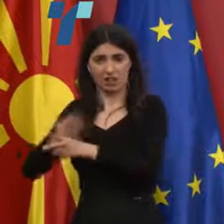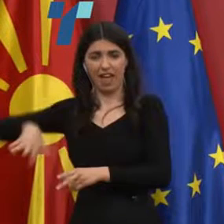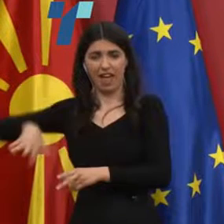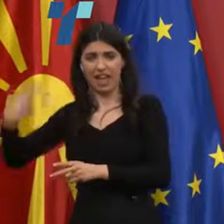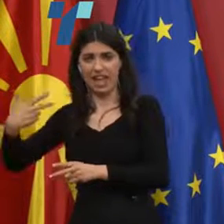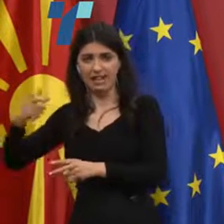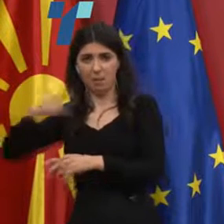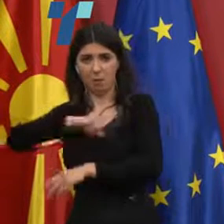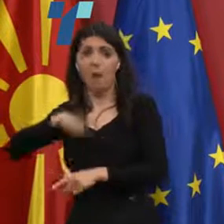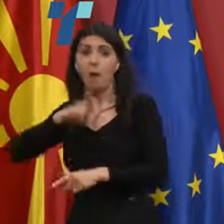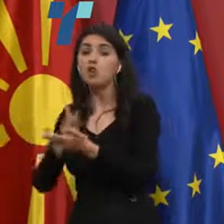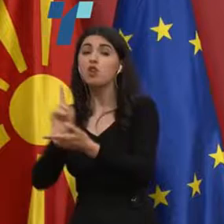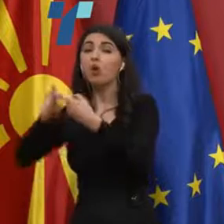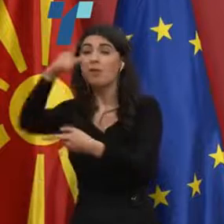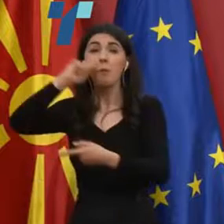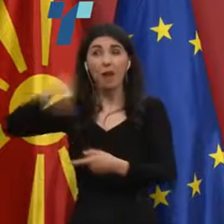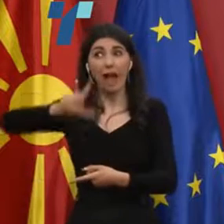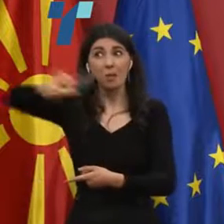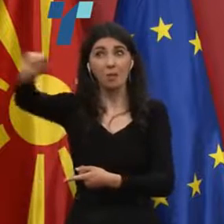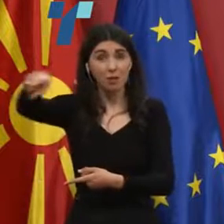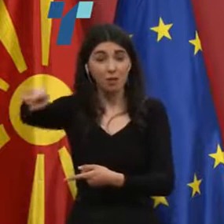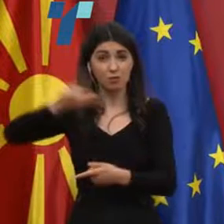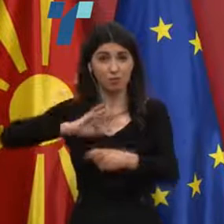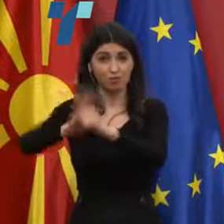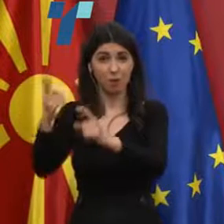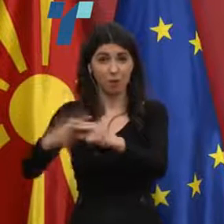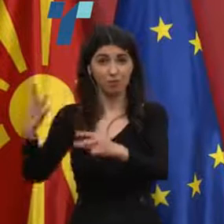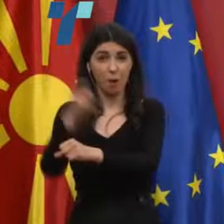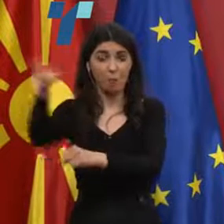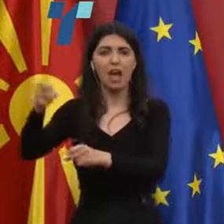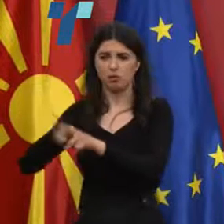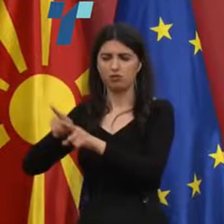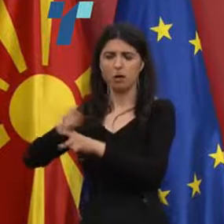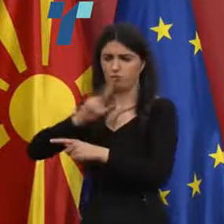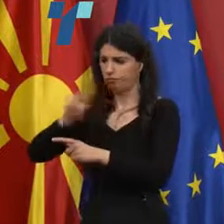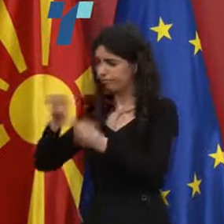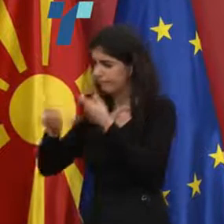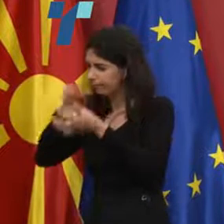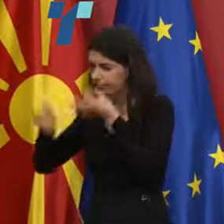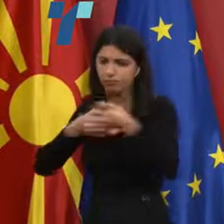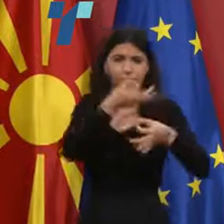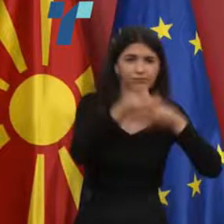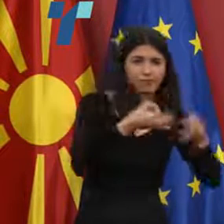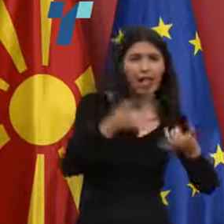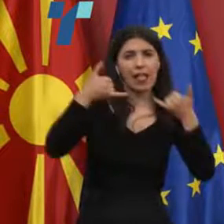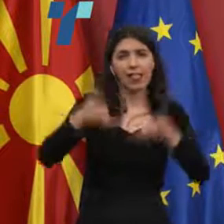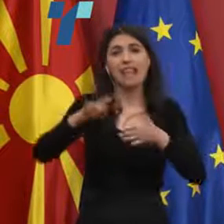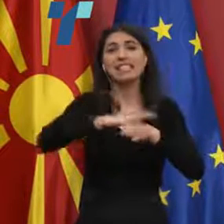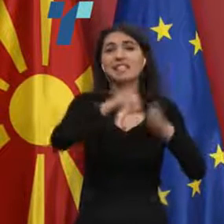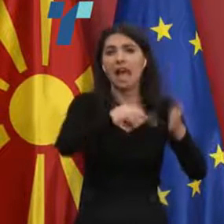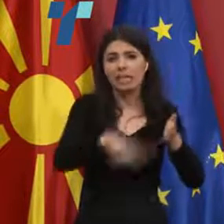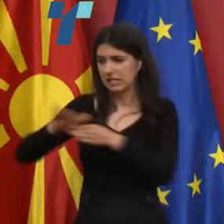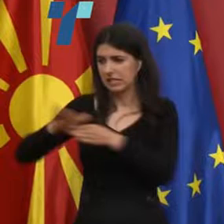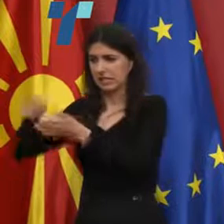контакт со полицаецот кој заминал, ке бидат денеска тестирани,